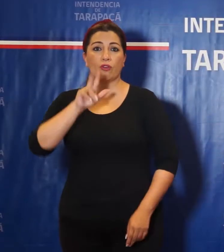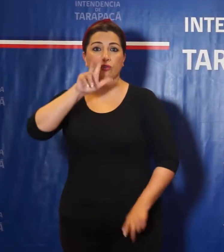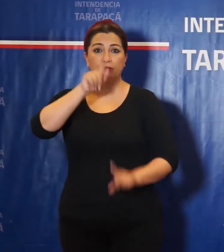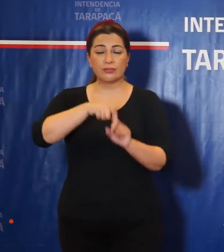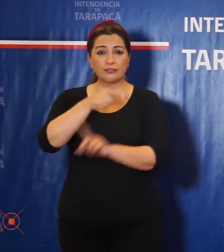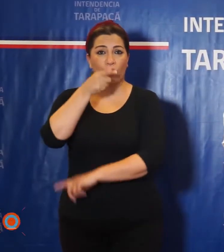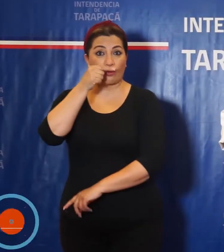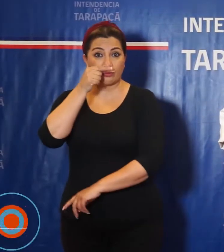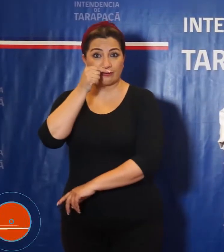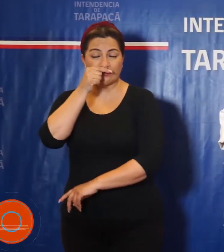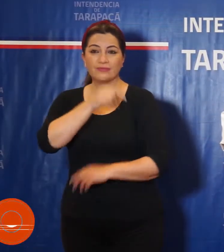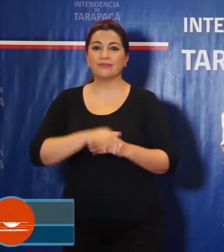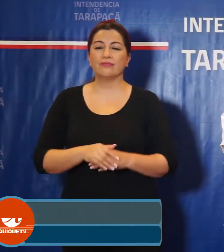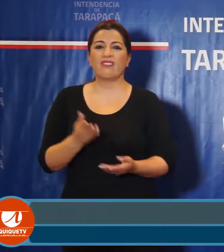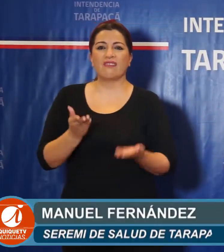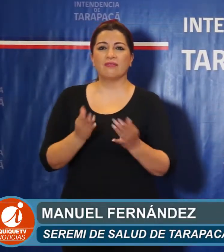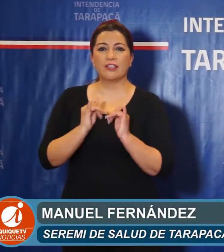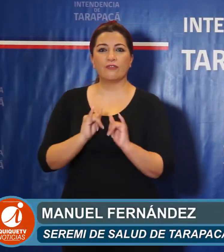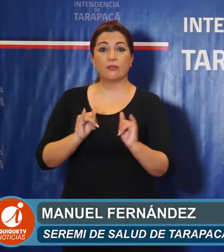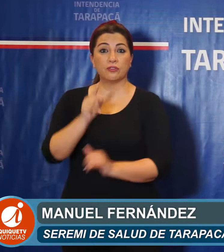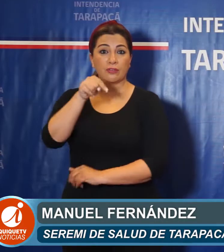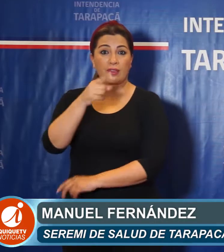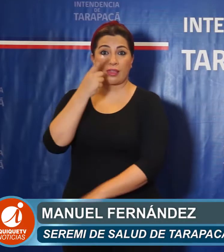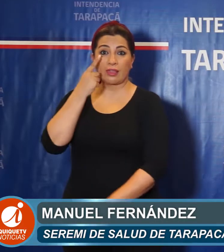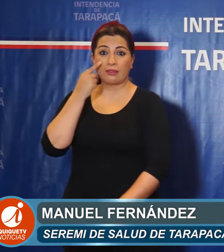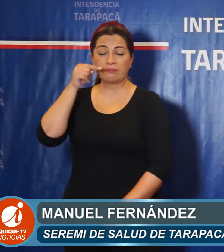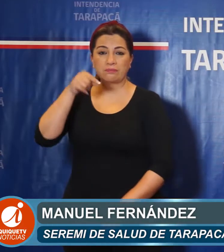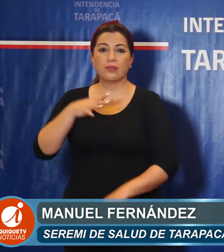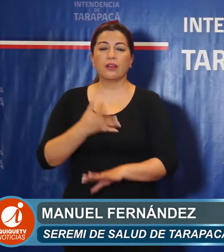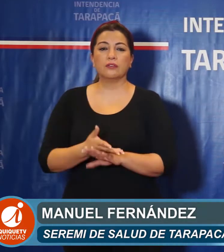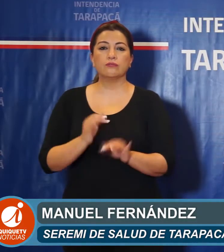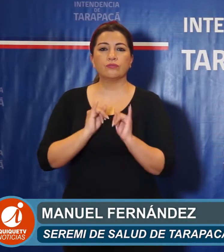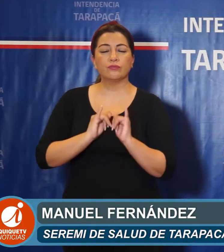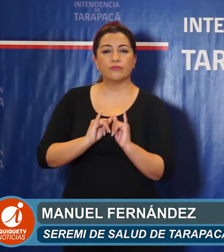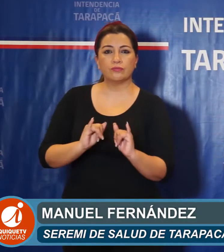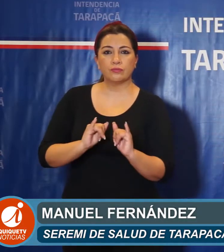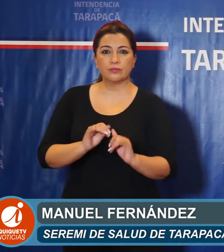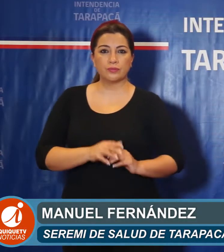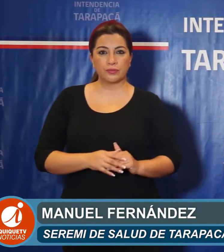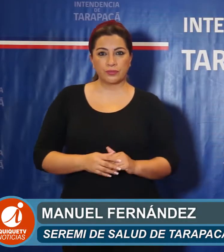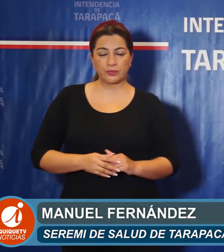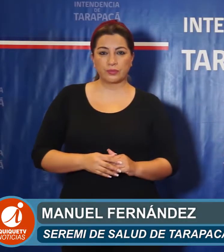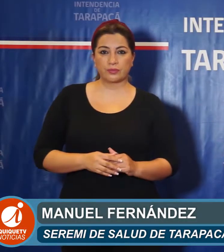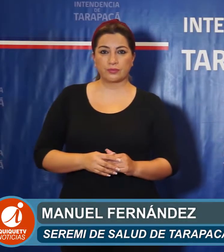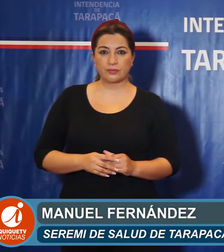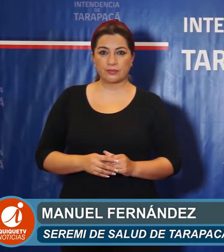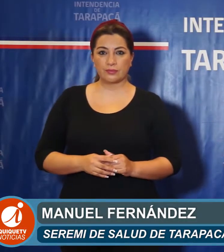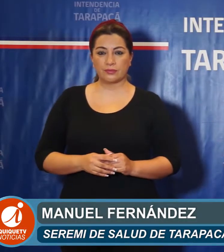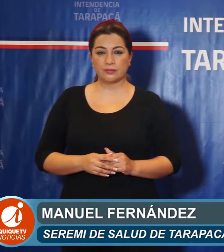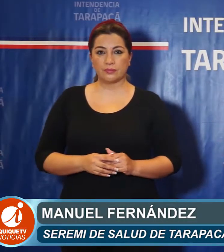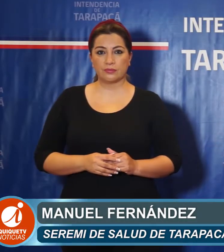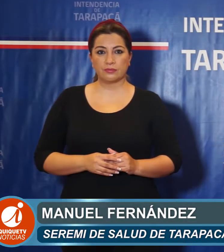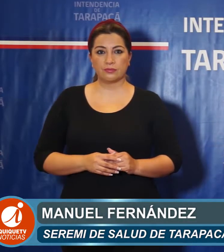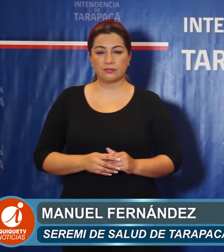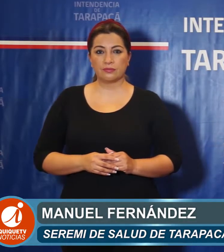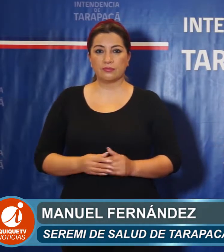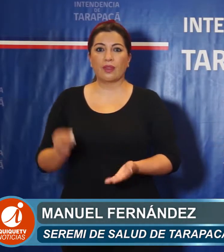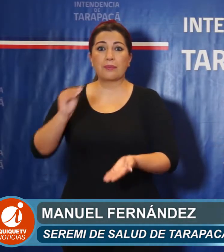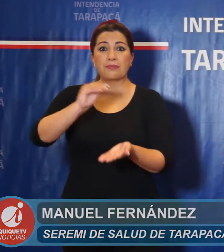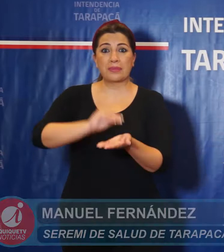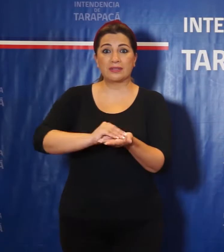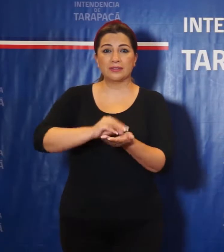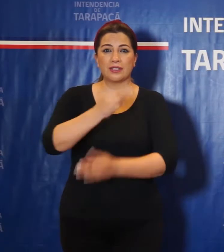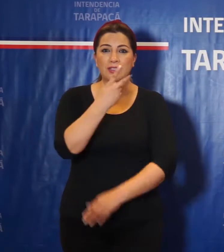octubre, en el balance de la presente jornada, tenemos que informar que se agregan 31